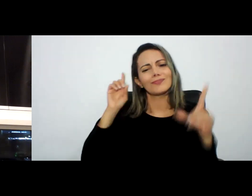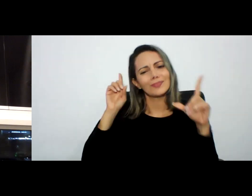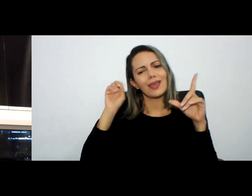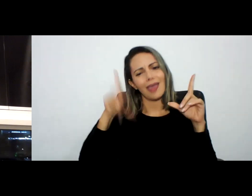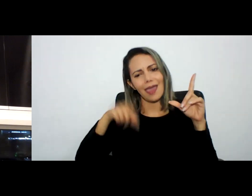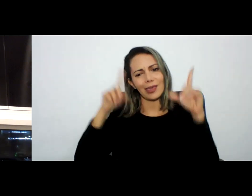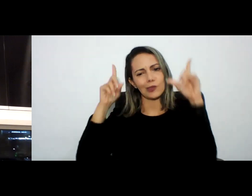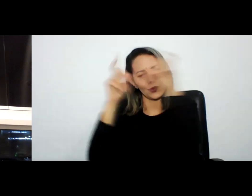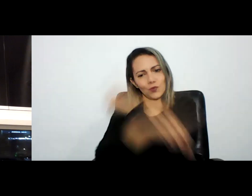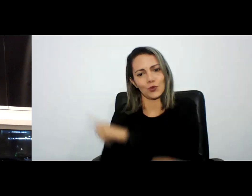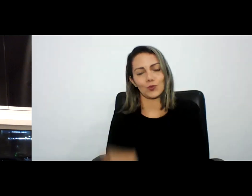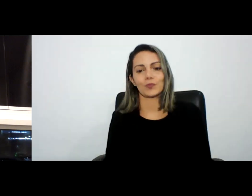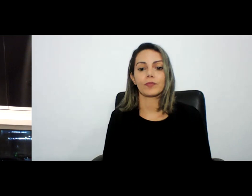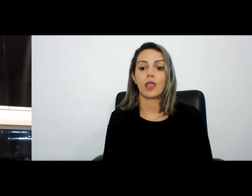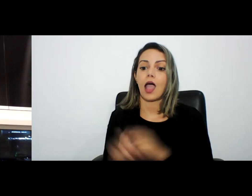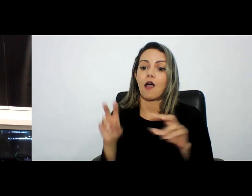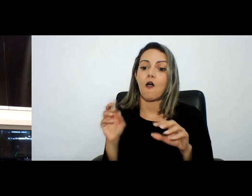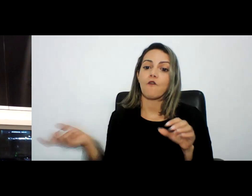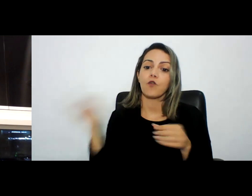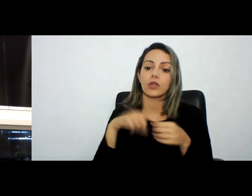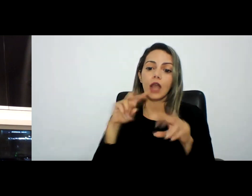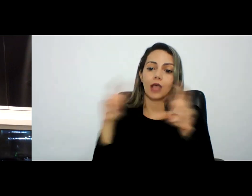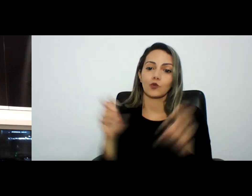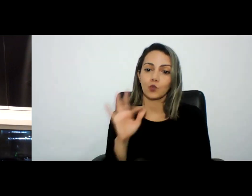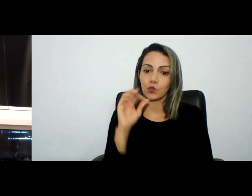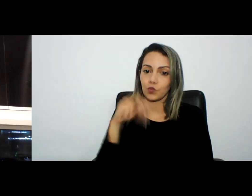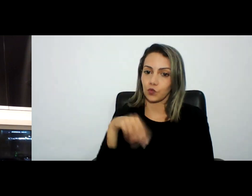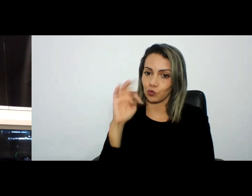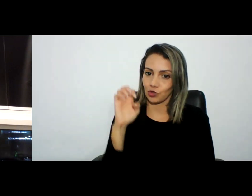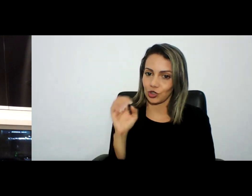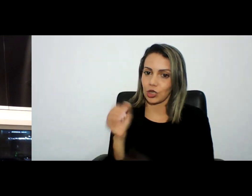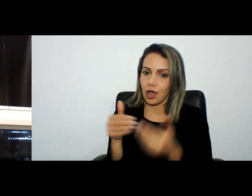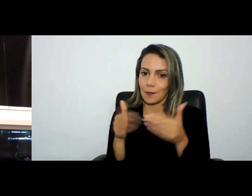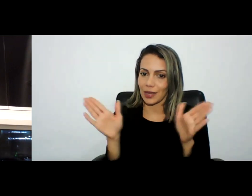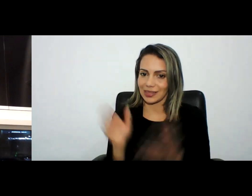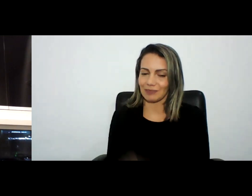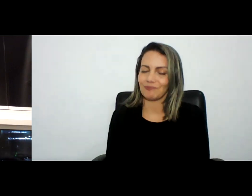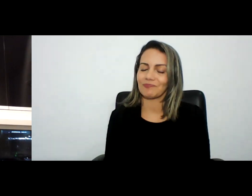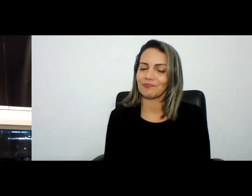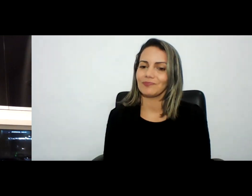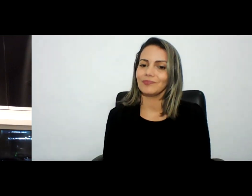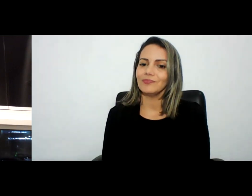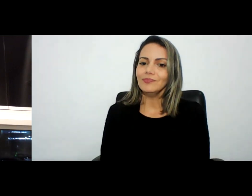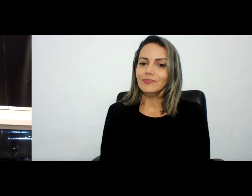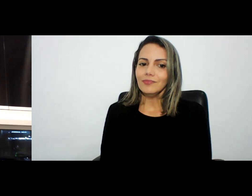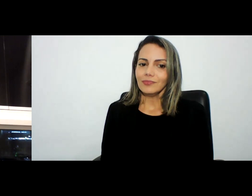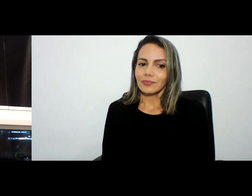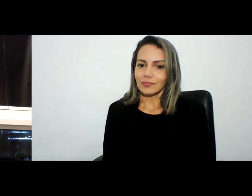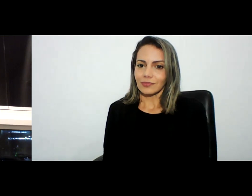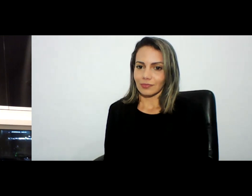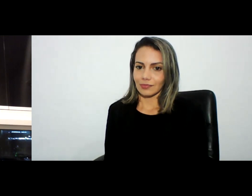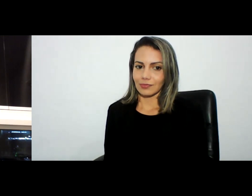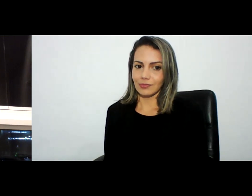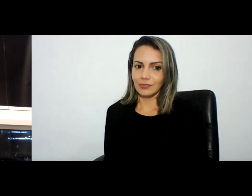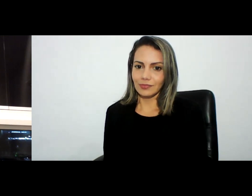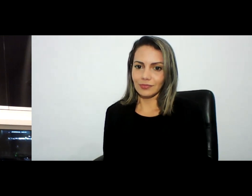a parte das fontes abertas as quais a gente falou anteriormente elas são de grande relevo justamente por causa dessa dificuldade